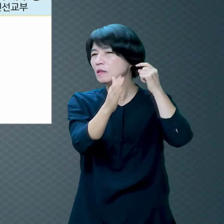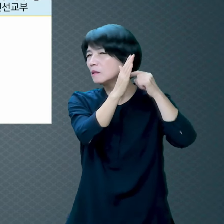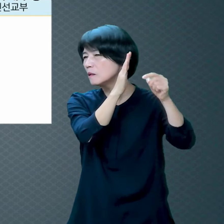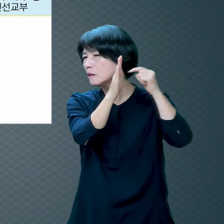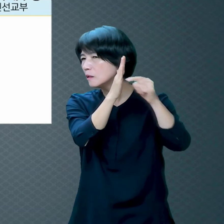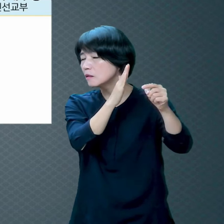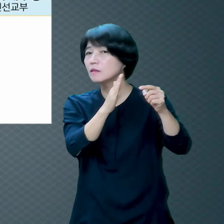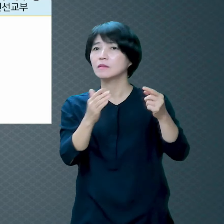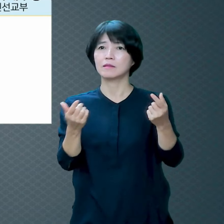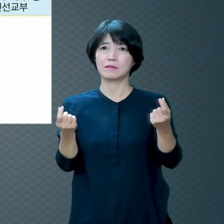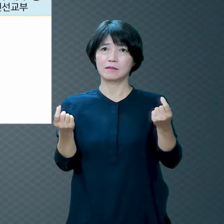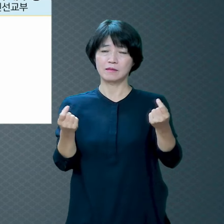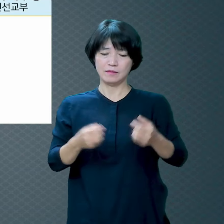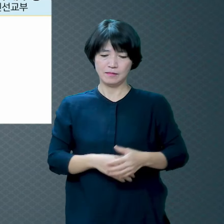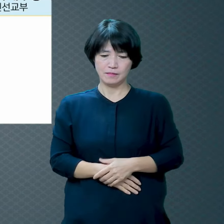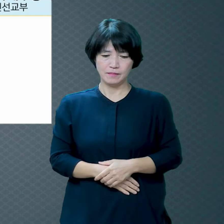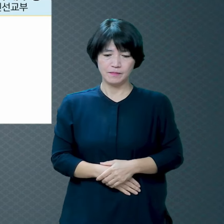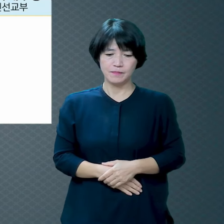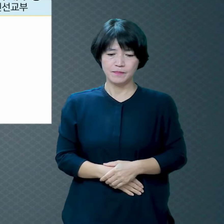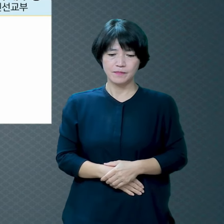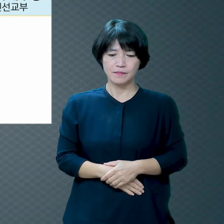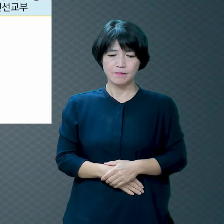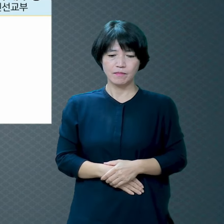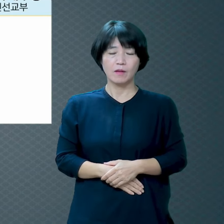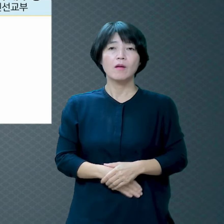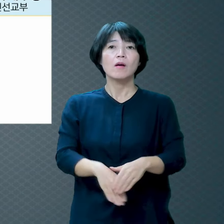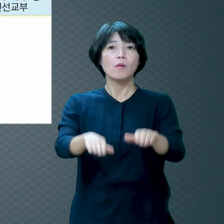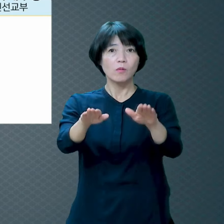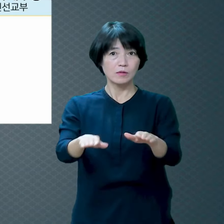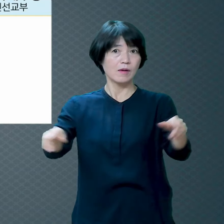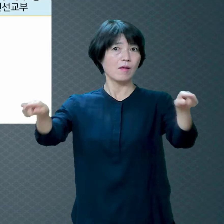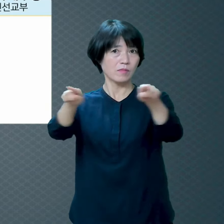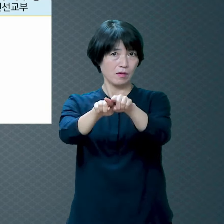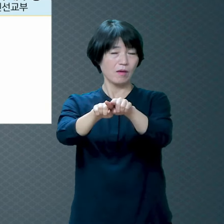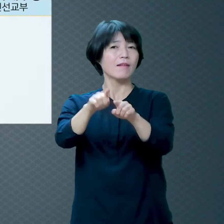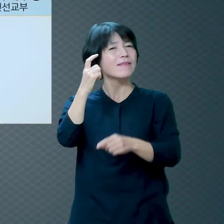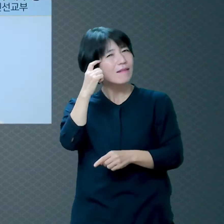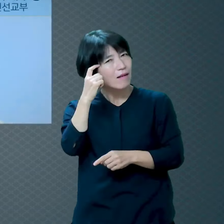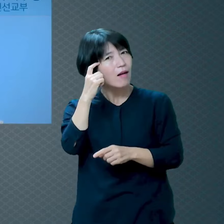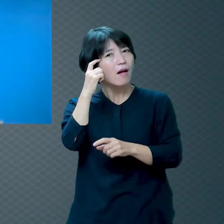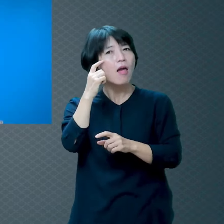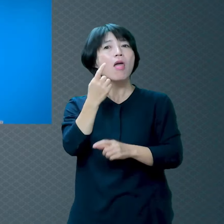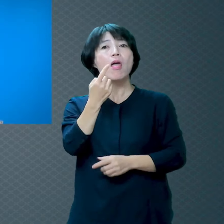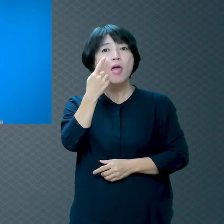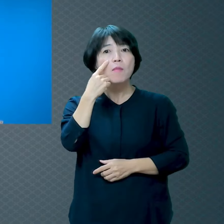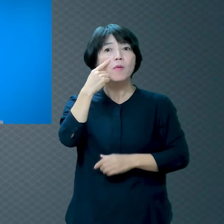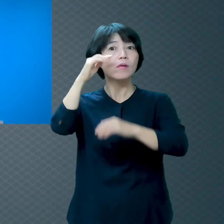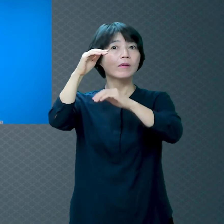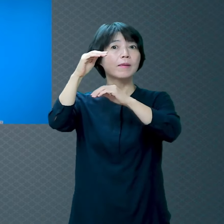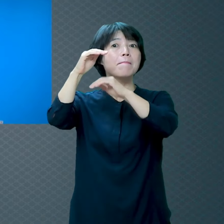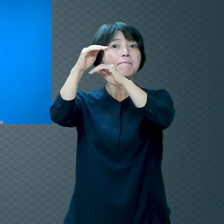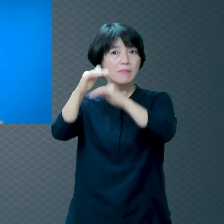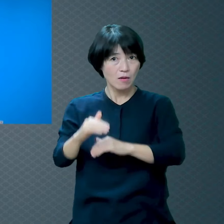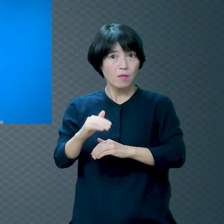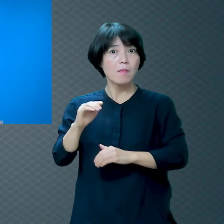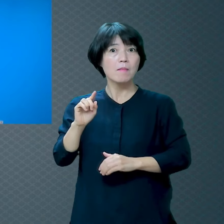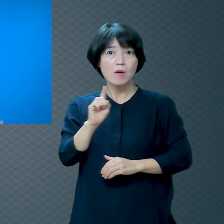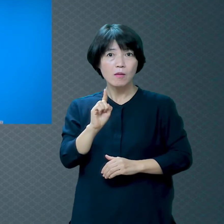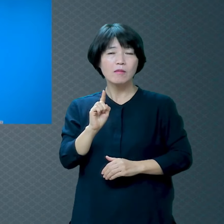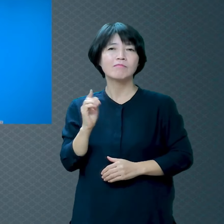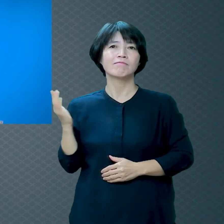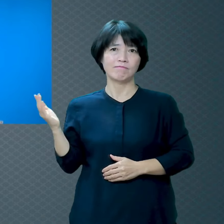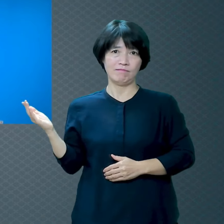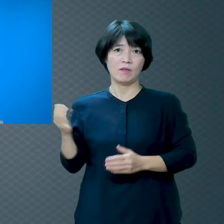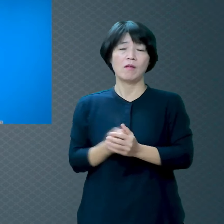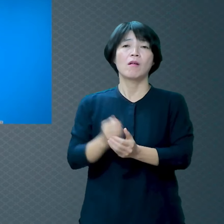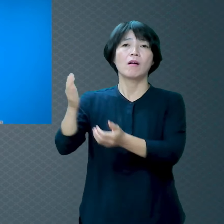오늘 우리가 같이 생각해 봐야 되는 말씀은 왜 하나님께서